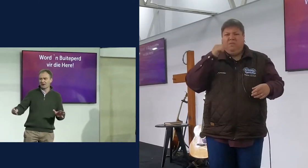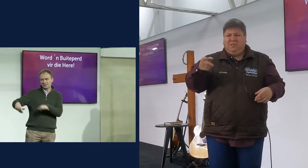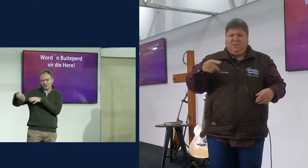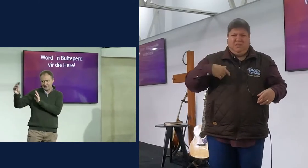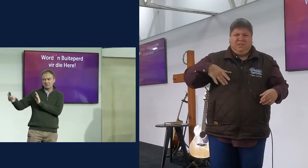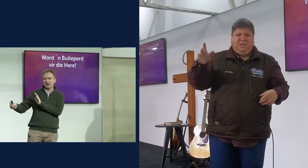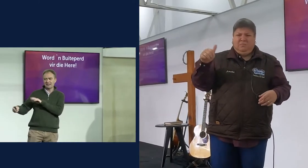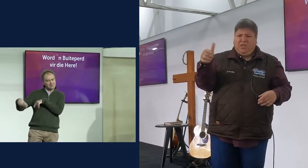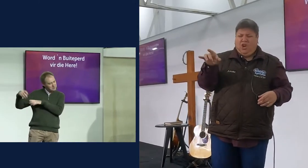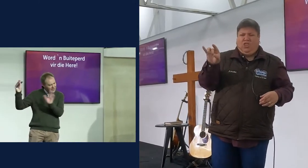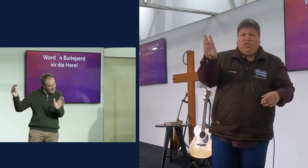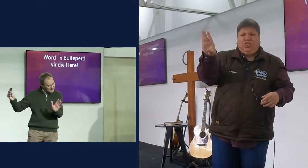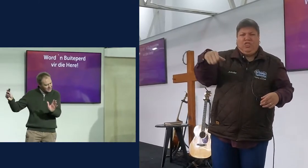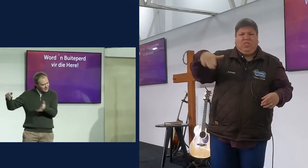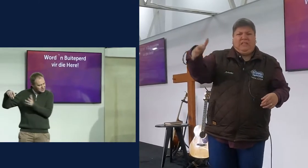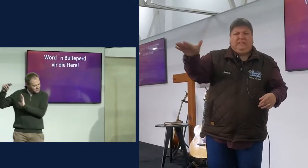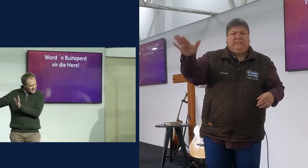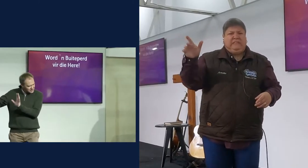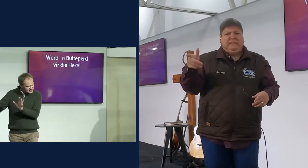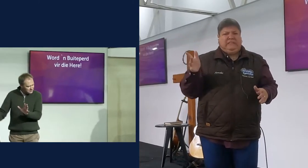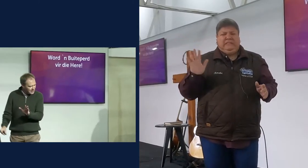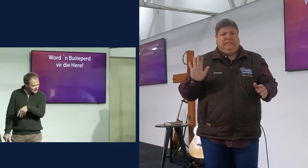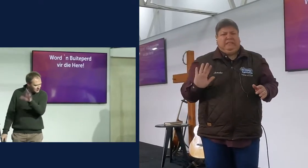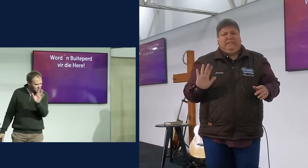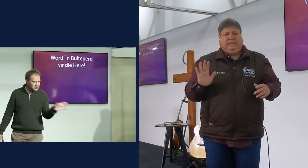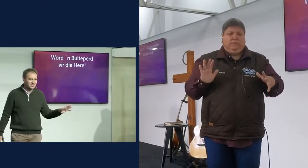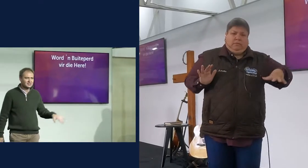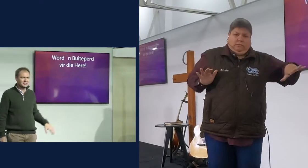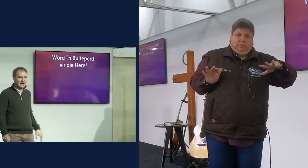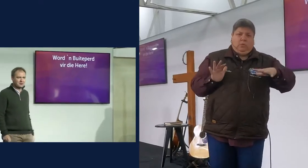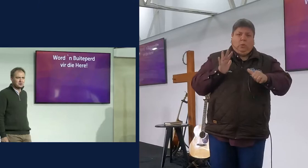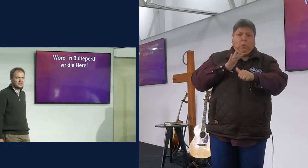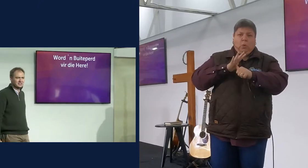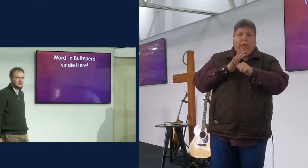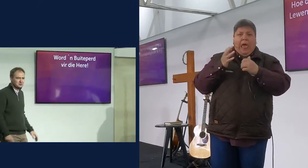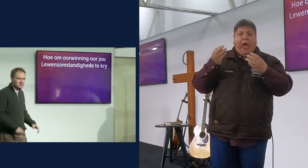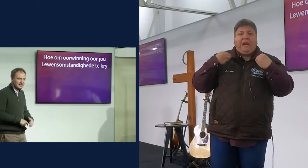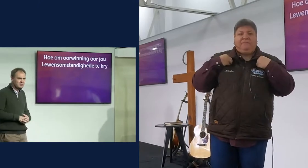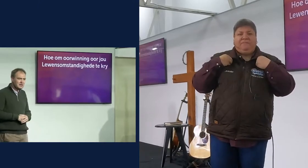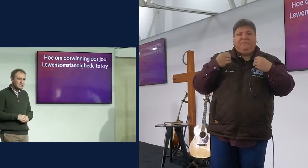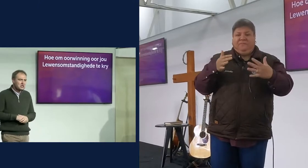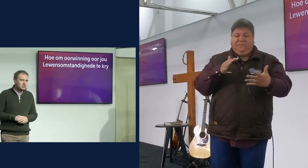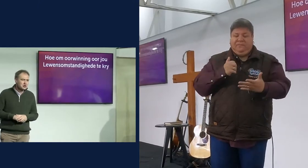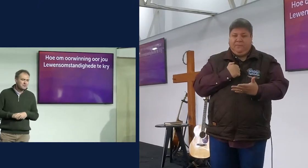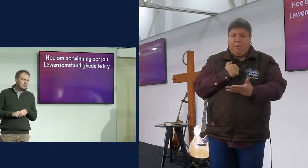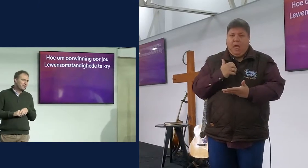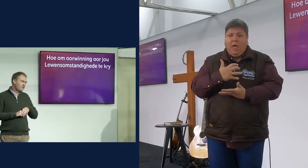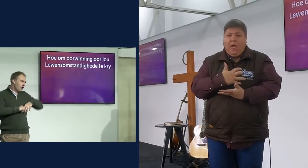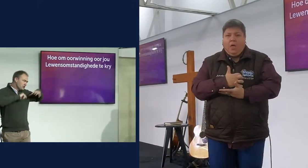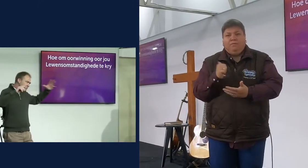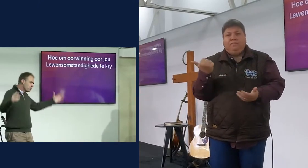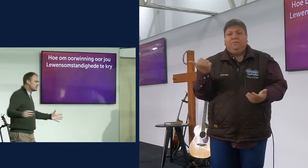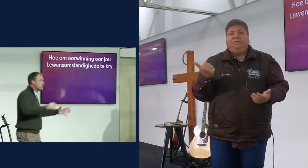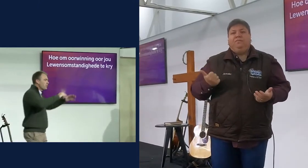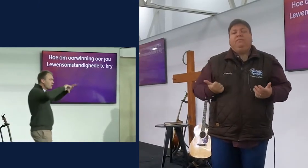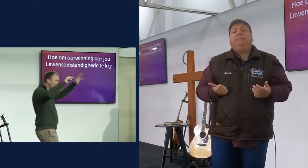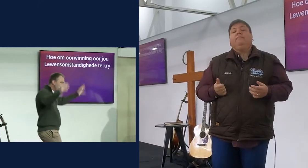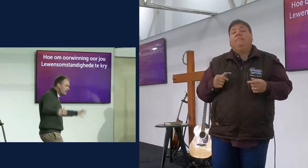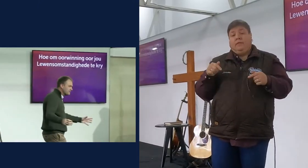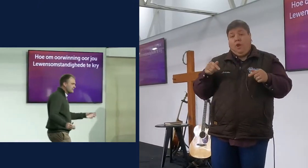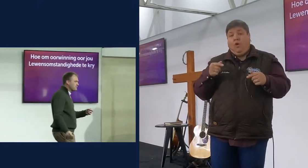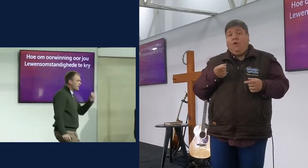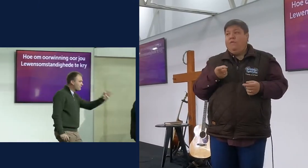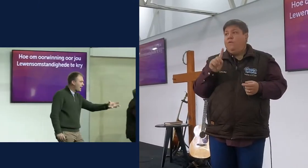pedigree ma nie, so jy moet maar gaan, gaan soort jy jouself uit, ons gaan die erfporsie tussen ons deel, so, volgens een boodskap,